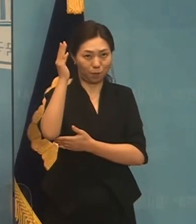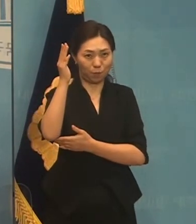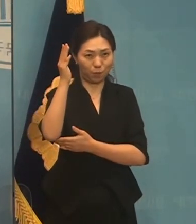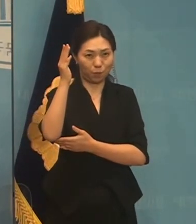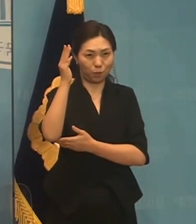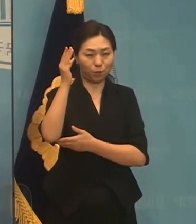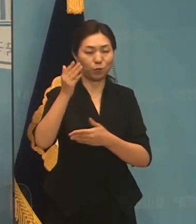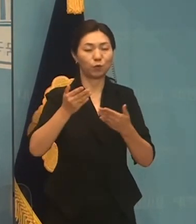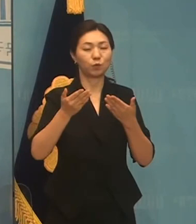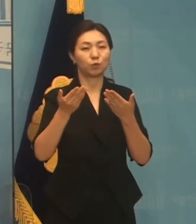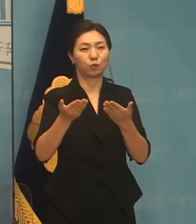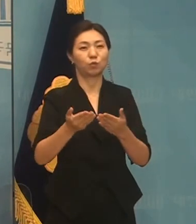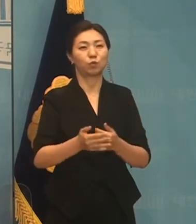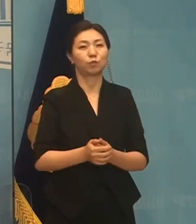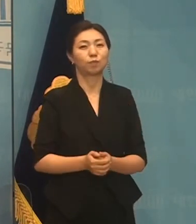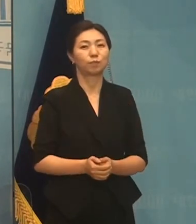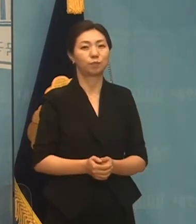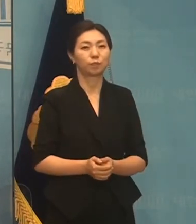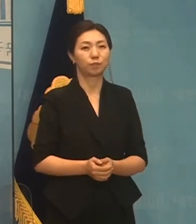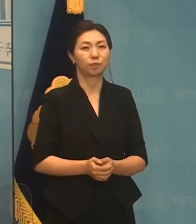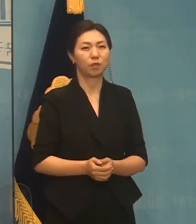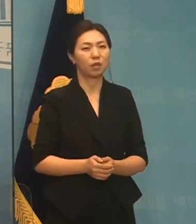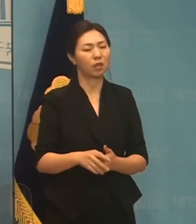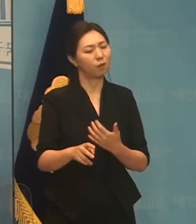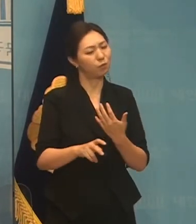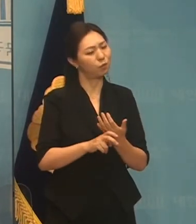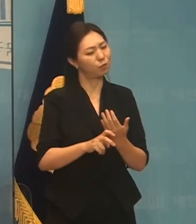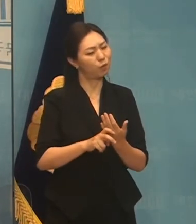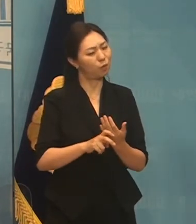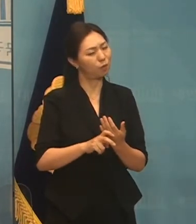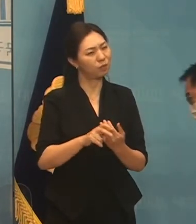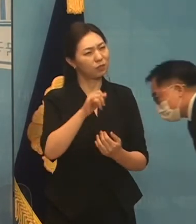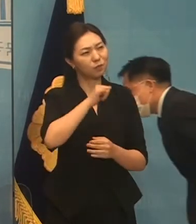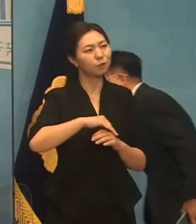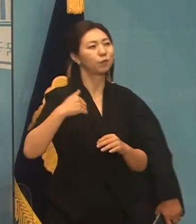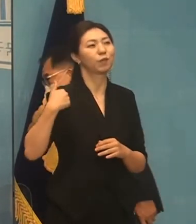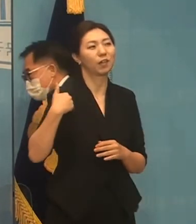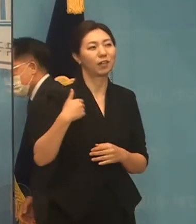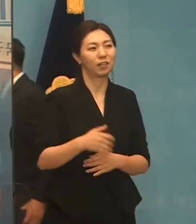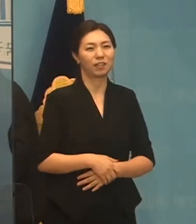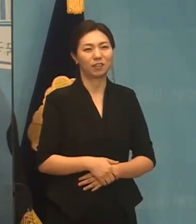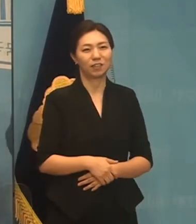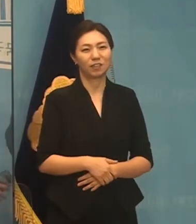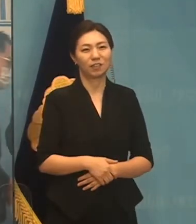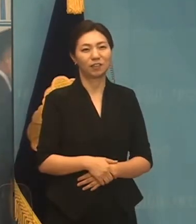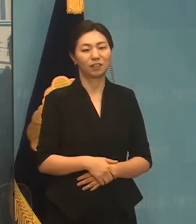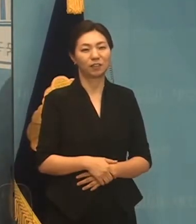샀는데 이게 반칙이 아닌지 모르겠네요.